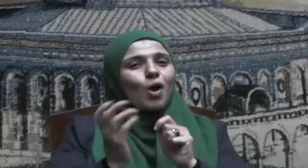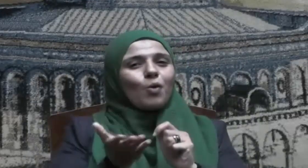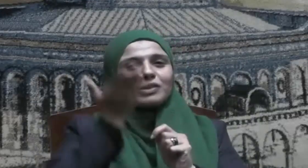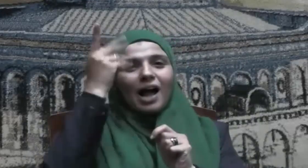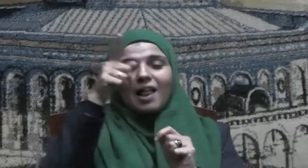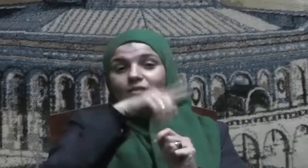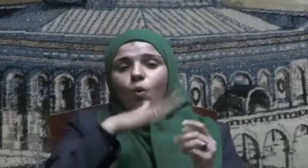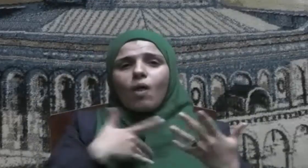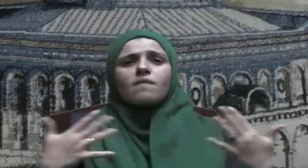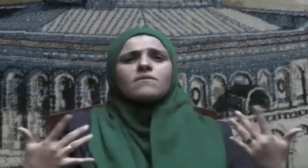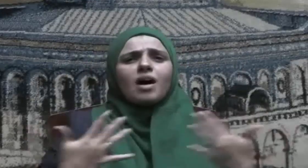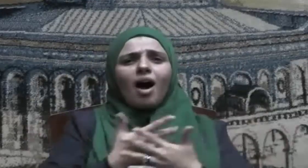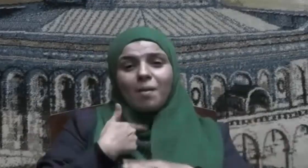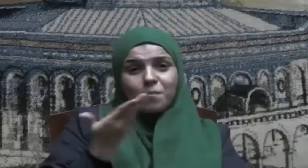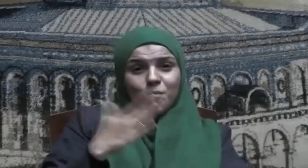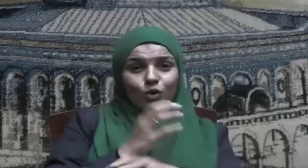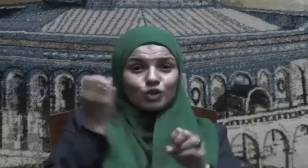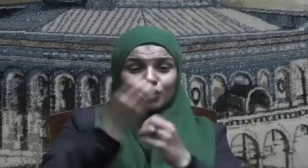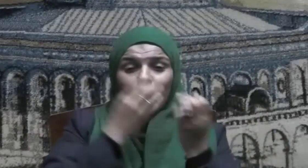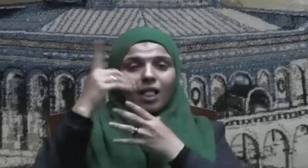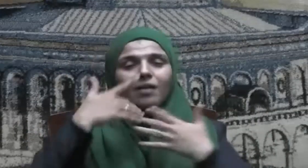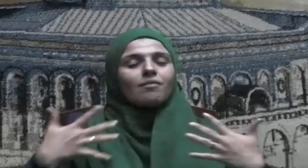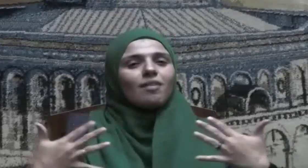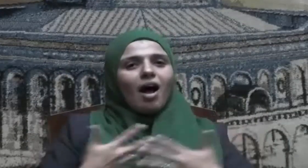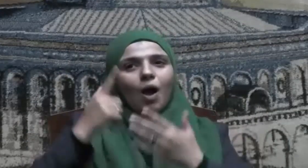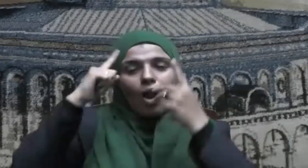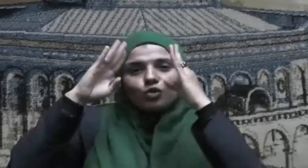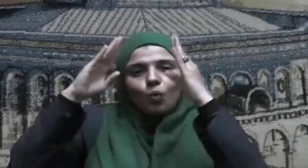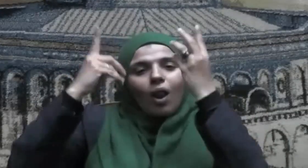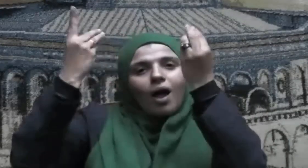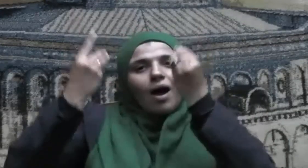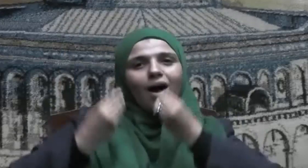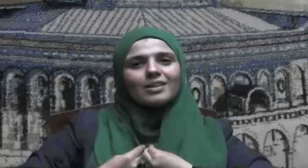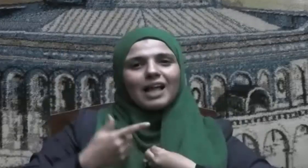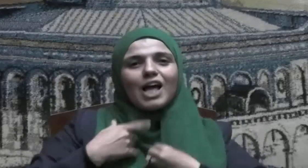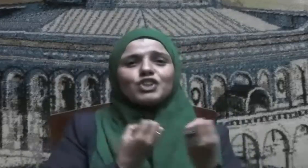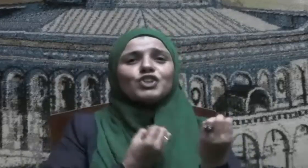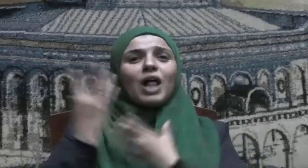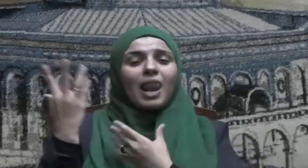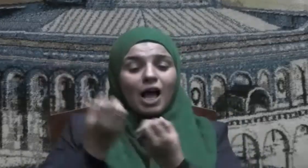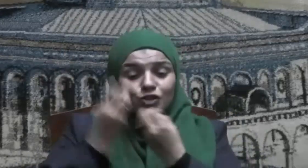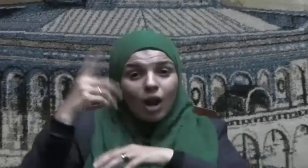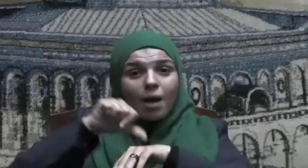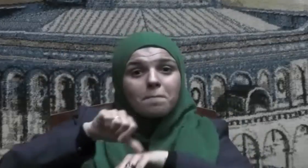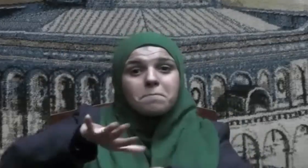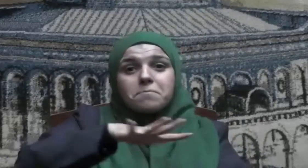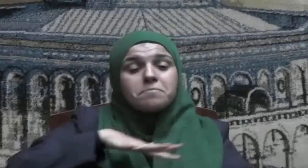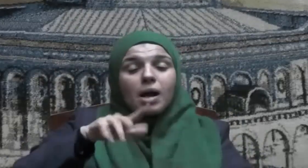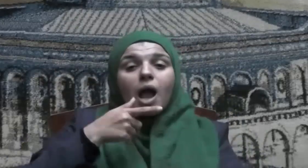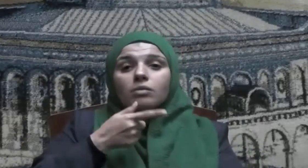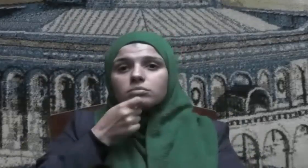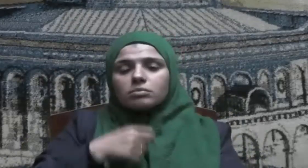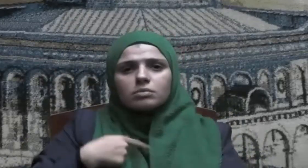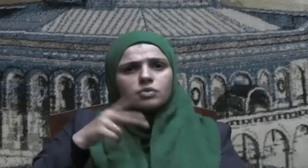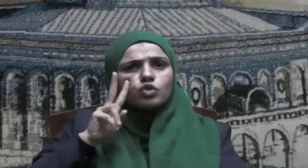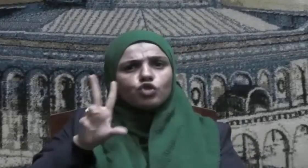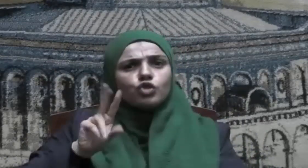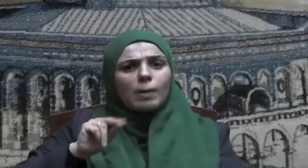فَلِبُونَ لِمَا أَعْطَاهُمُ اللَّهِ حَيْثُ جَبْنَةُ الْغُلِدْ أَتَتِي فِيهَا مَا لَا عَيْنُ رَاتِ